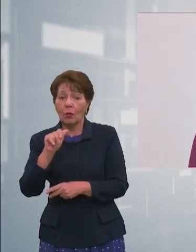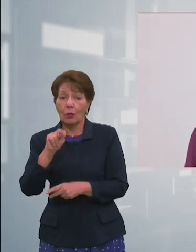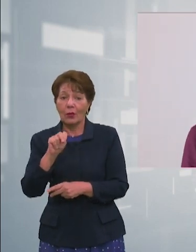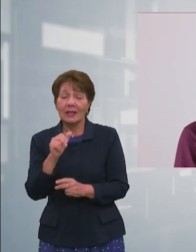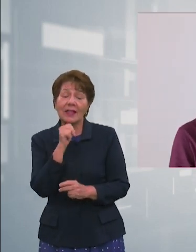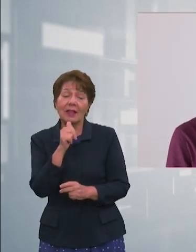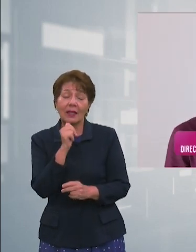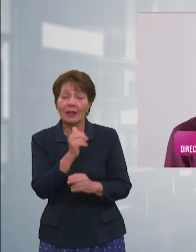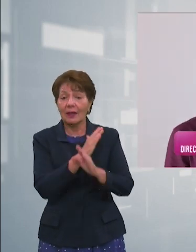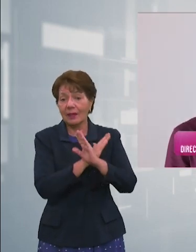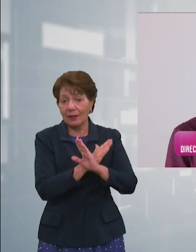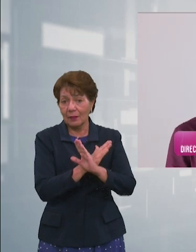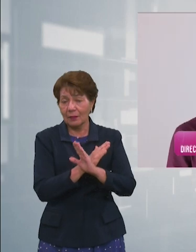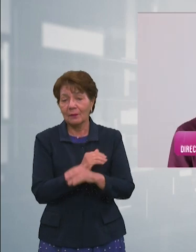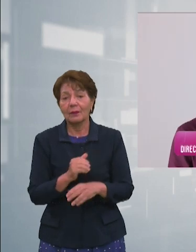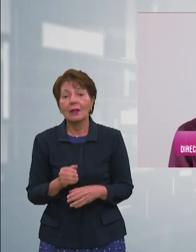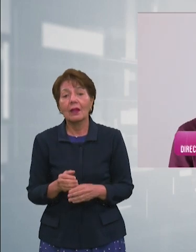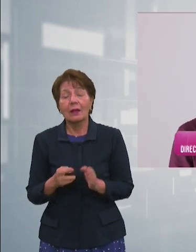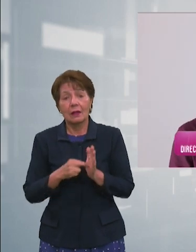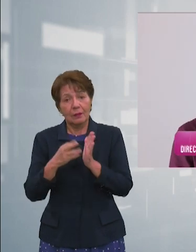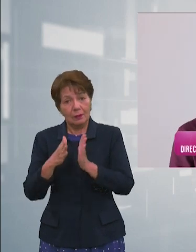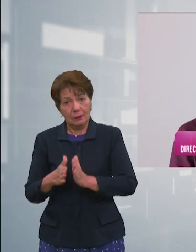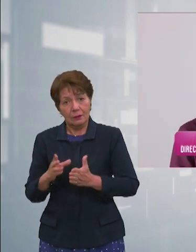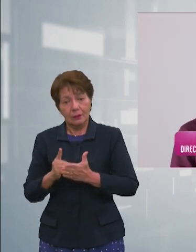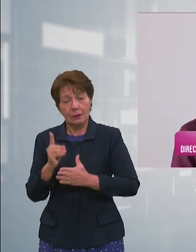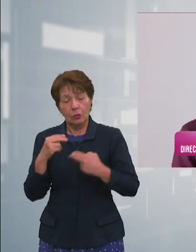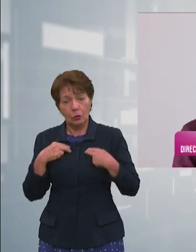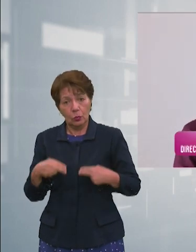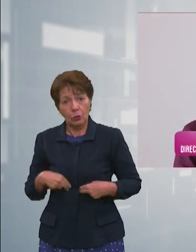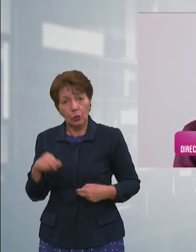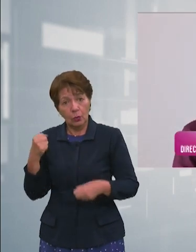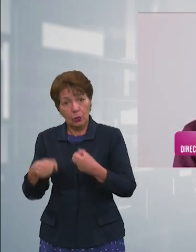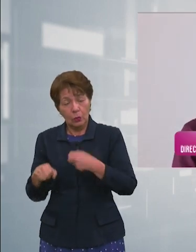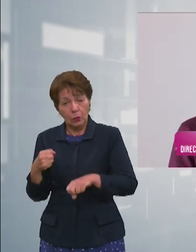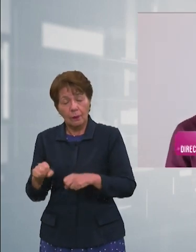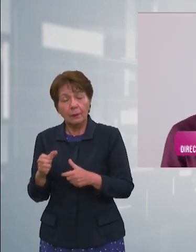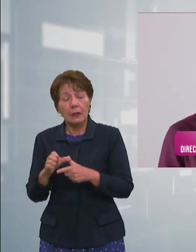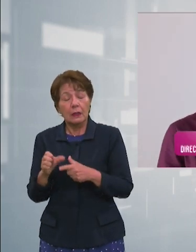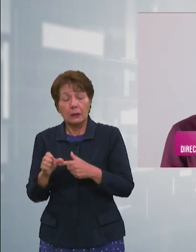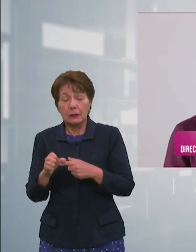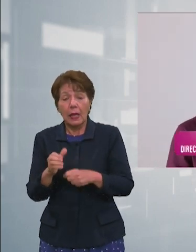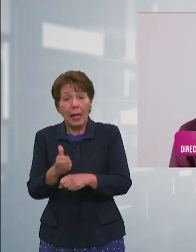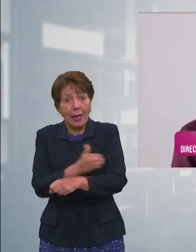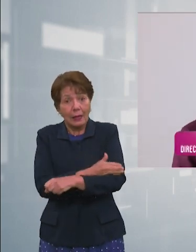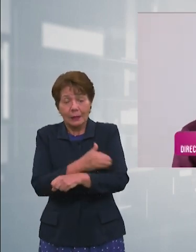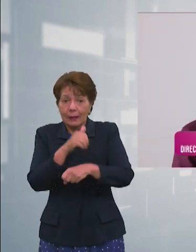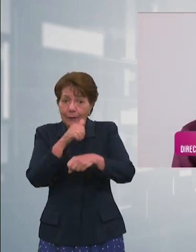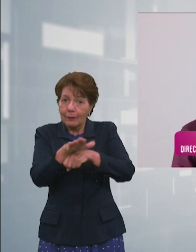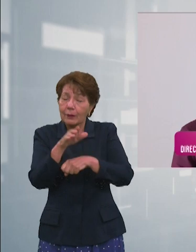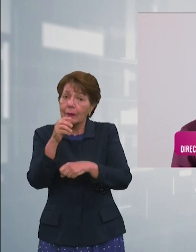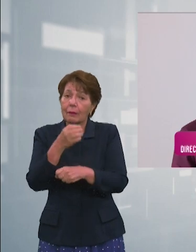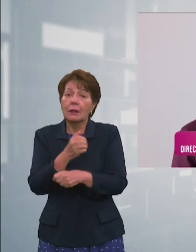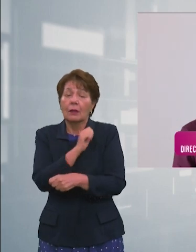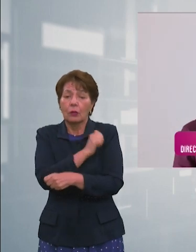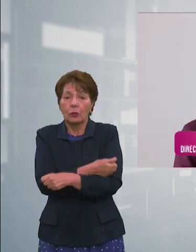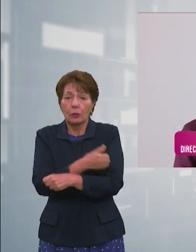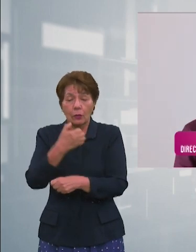Nacional de los Derechos Humanos en septiembre de este año emitió una alerta temprana advirtiéndole al Estado sobre la situación de